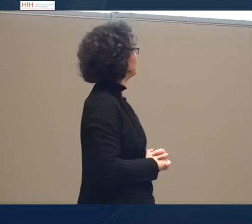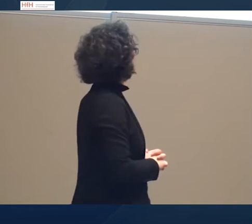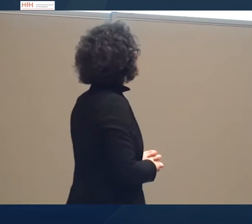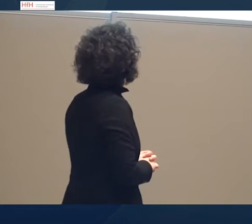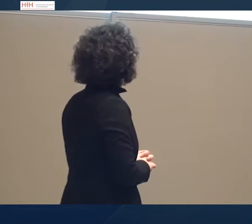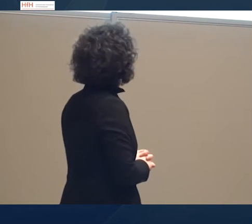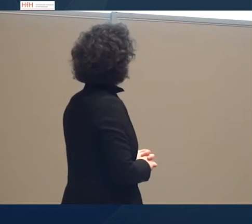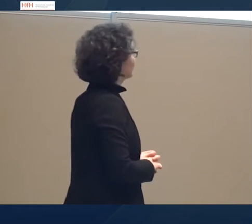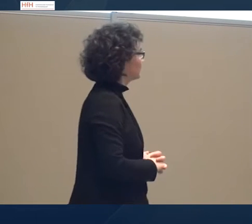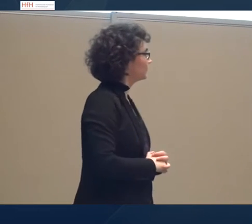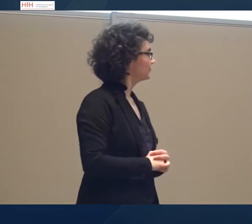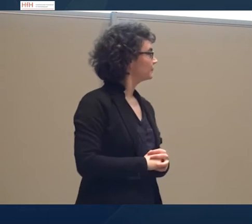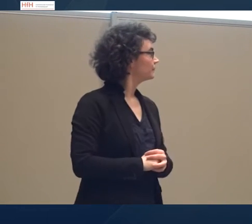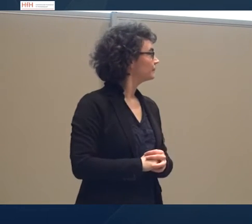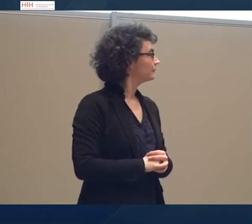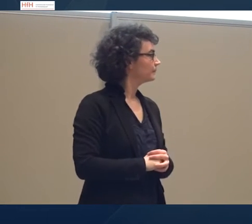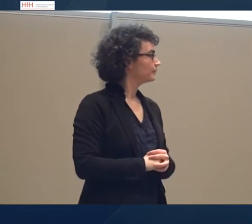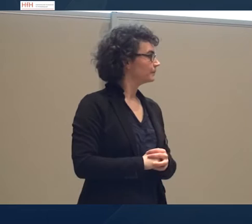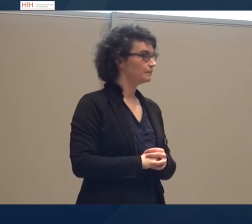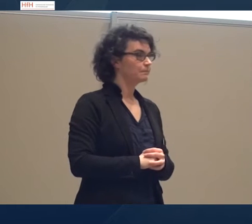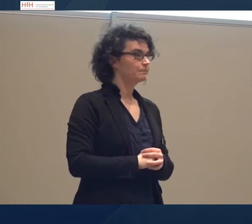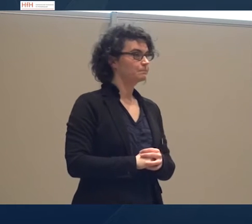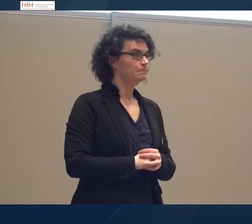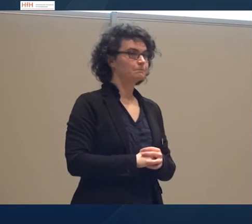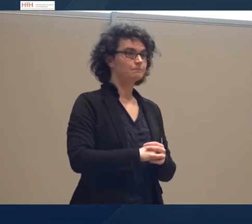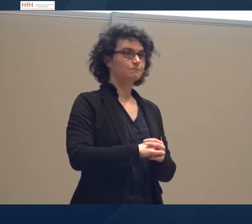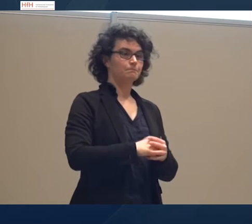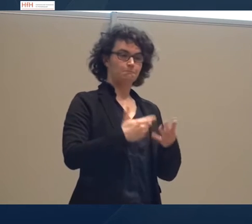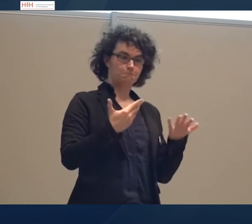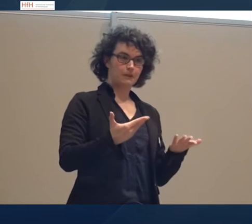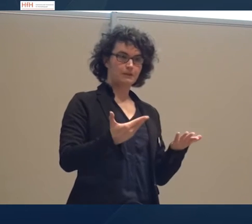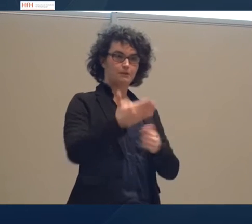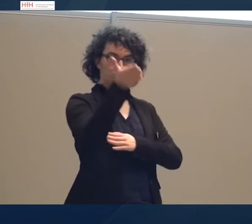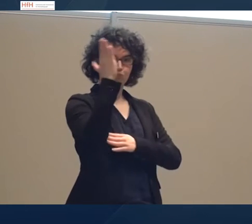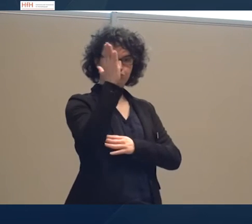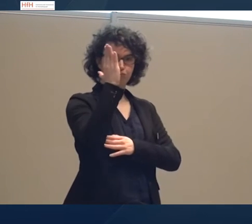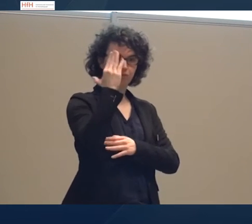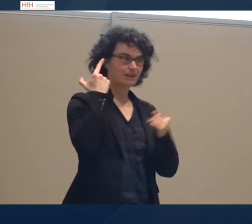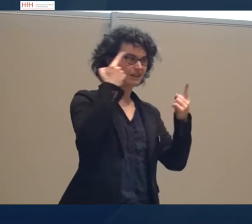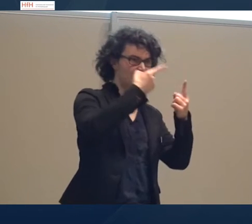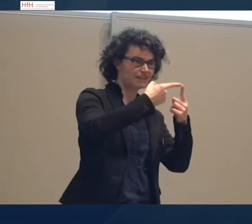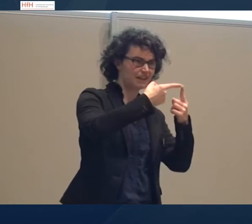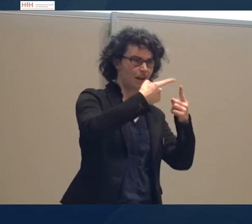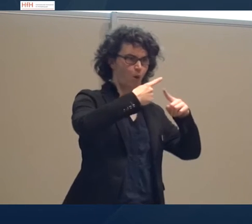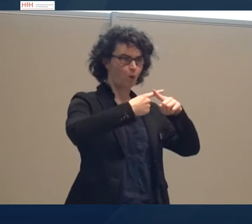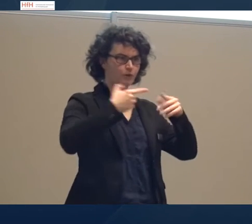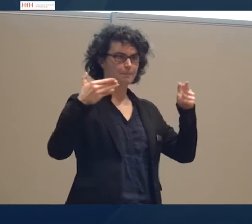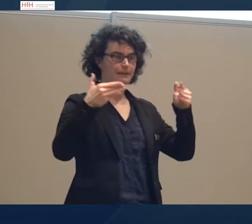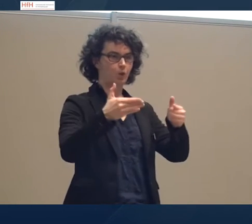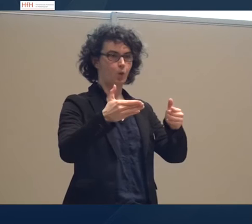Ich beginne mit den Zielen und Methoden und möchte auf eine Weise vorgehen,